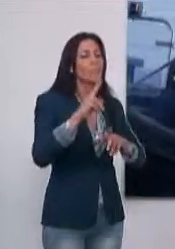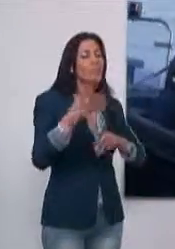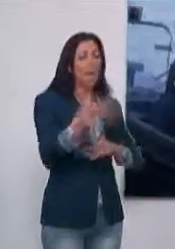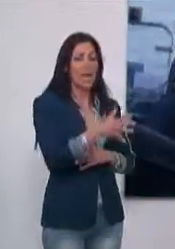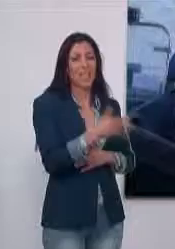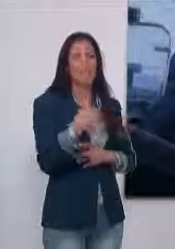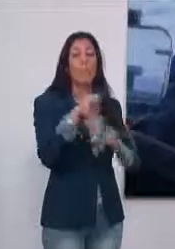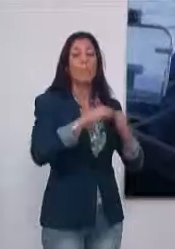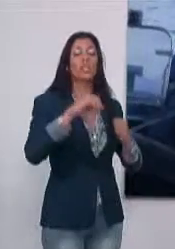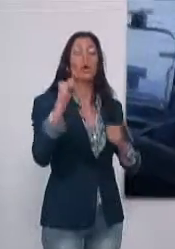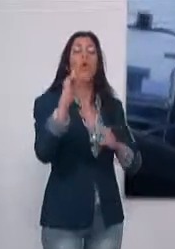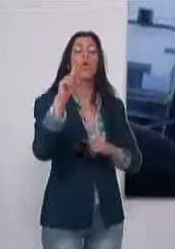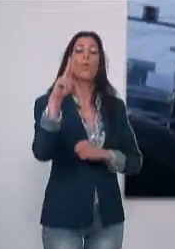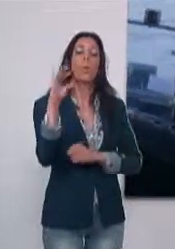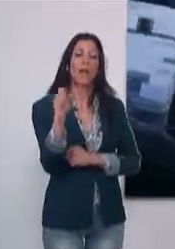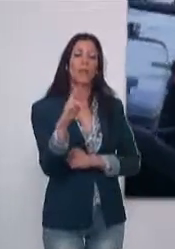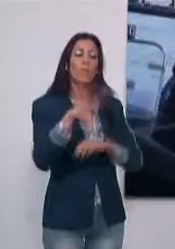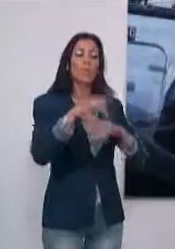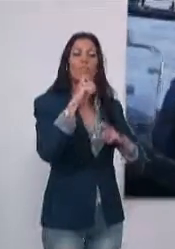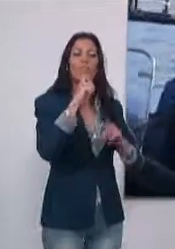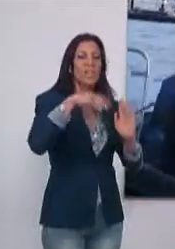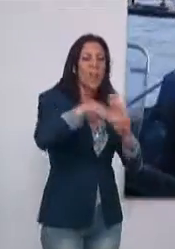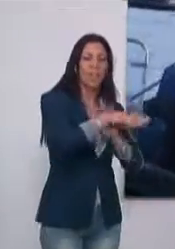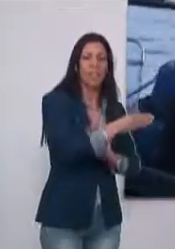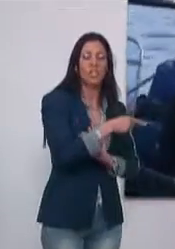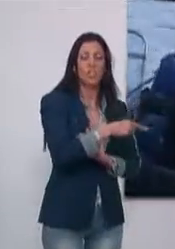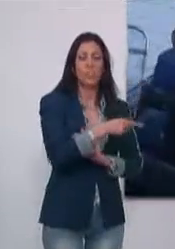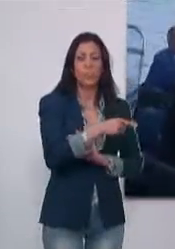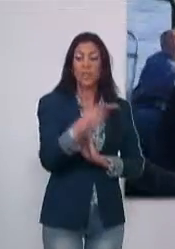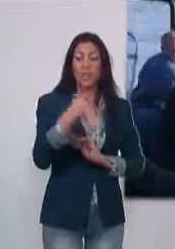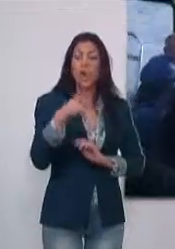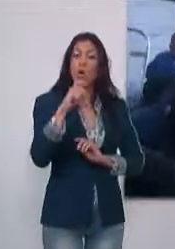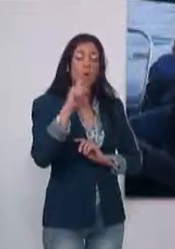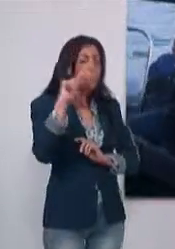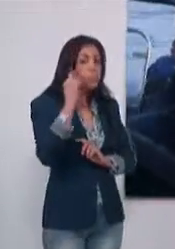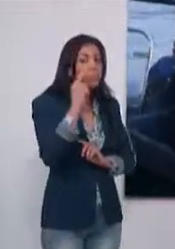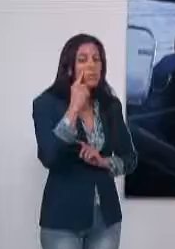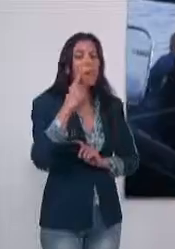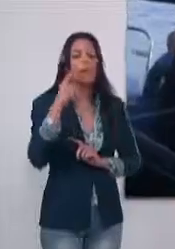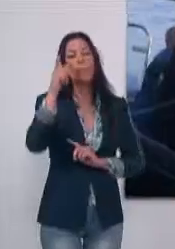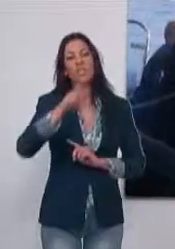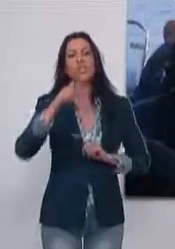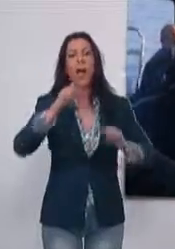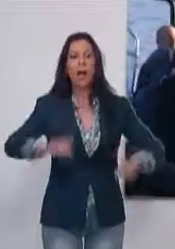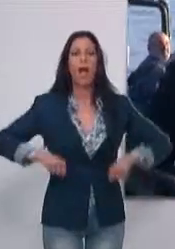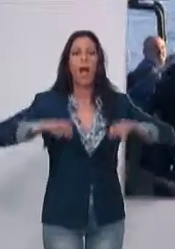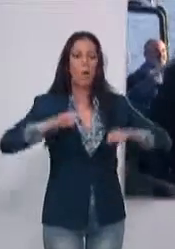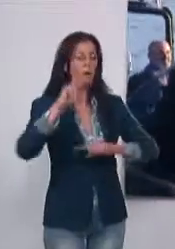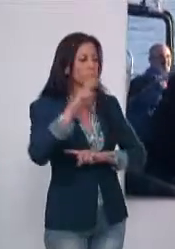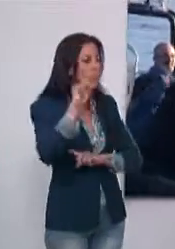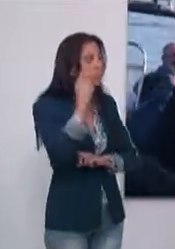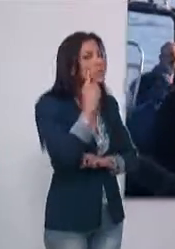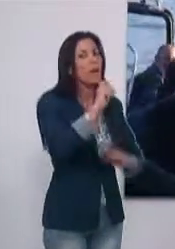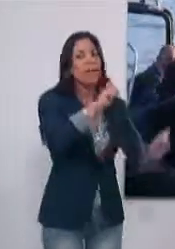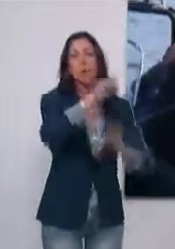una cala situada en el Peñón de Jolucar de difícil acceso por tierra. El cuerpo fue avisado por una persona que navegaba en canoa